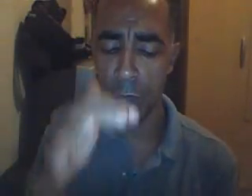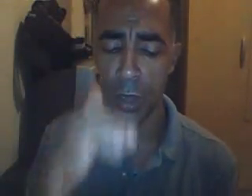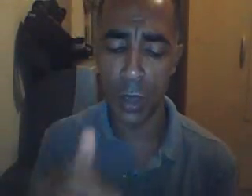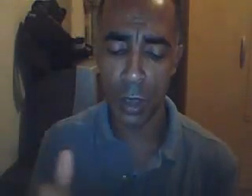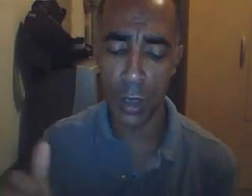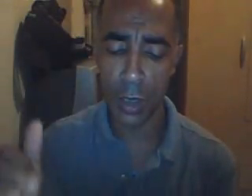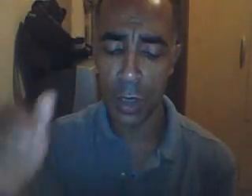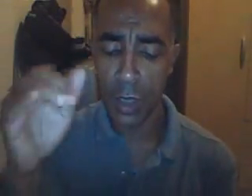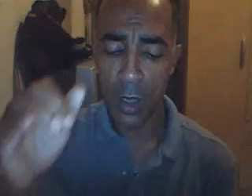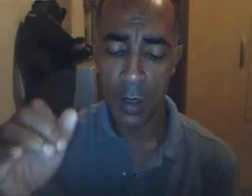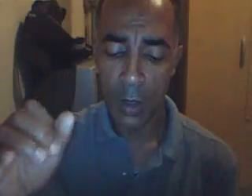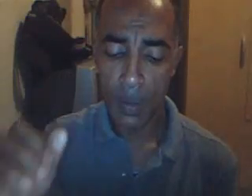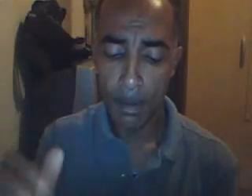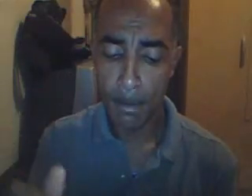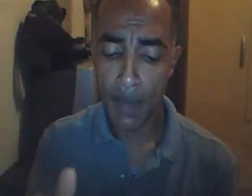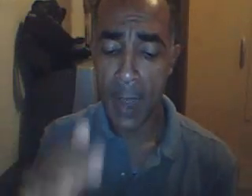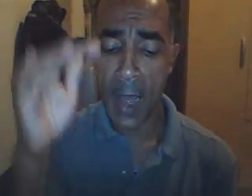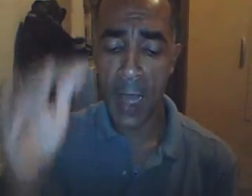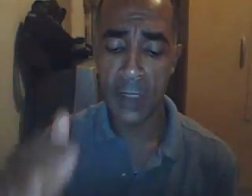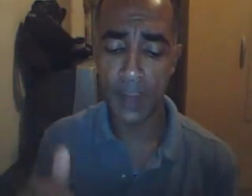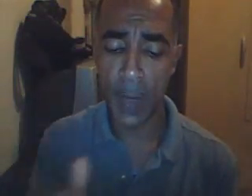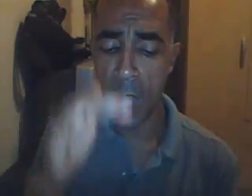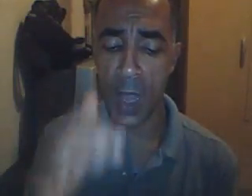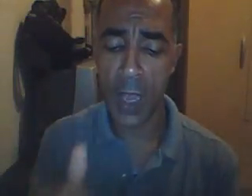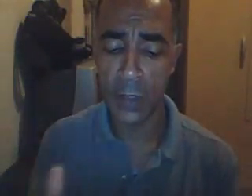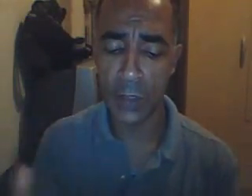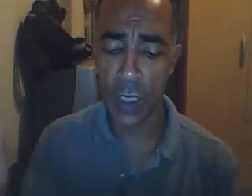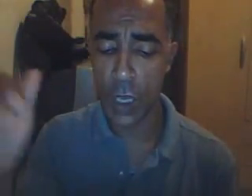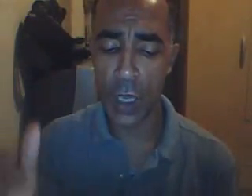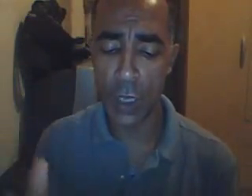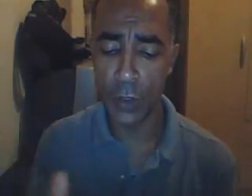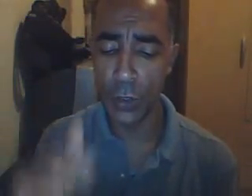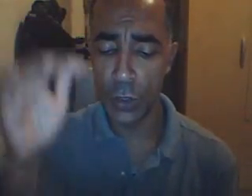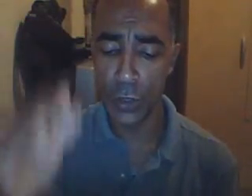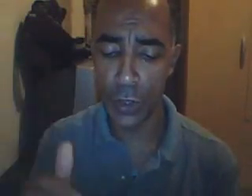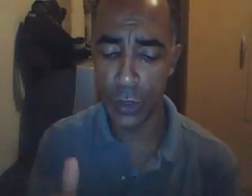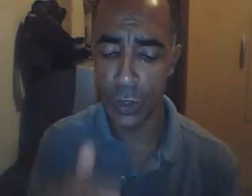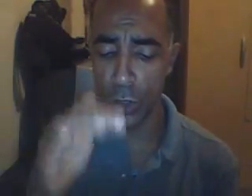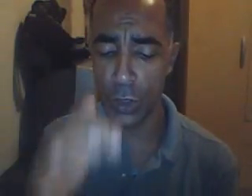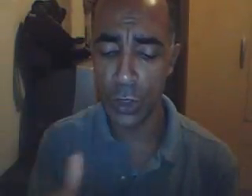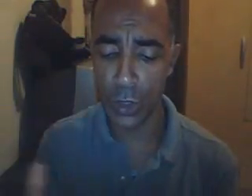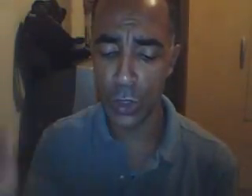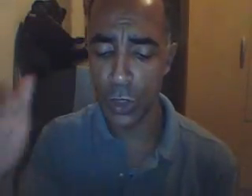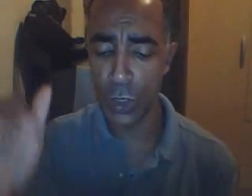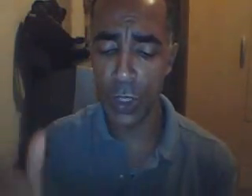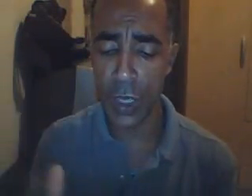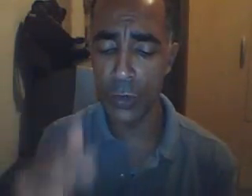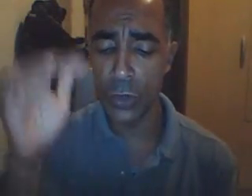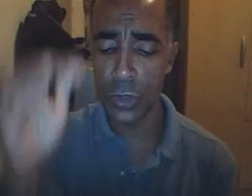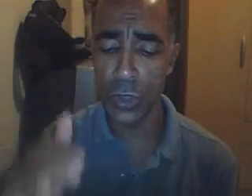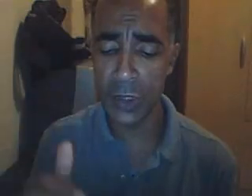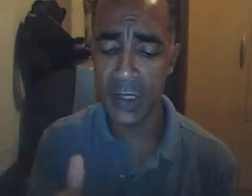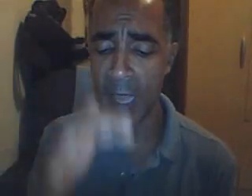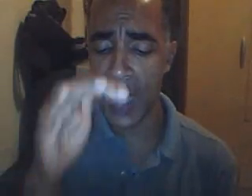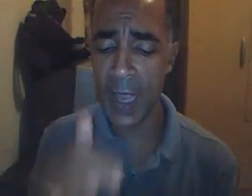Mas paz e alegria do céu